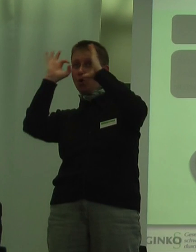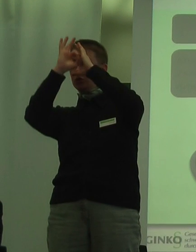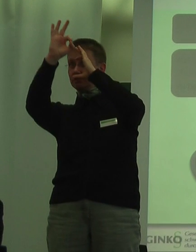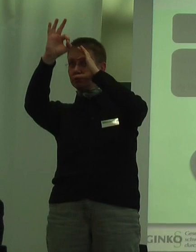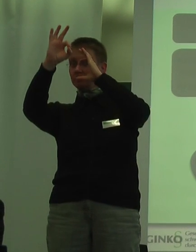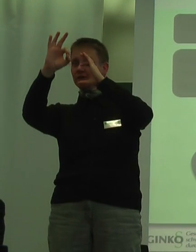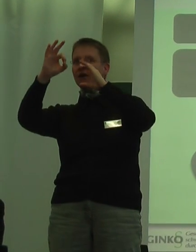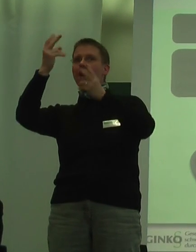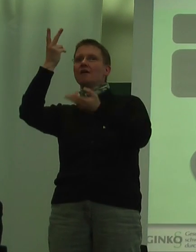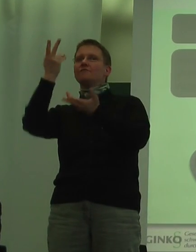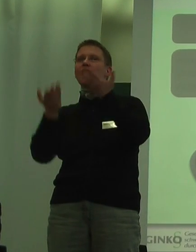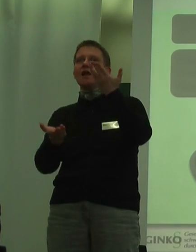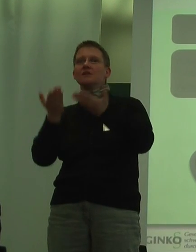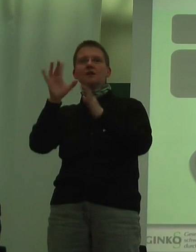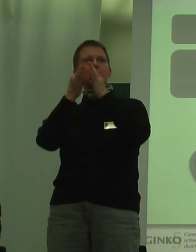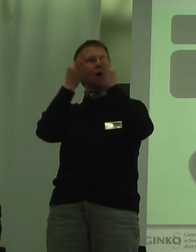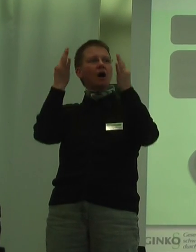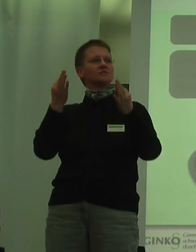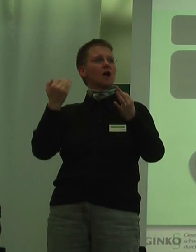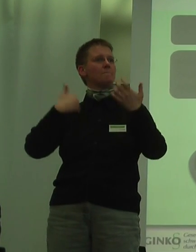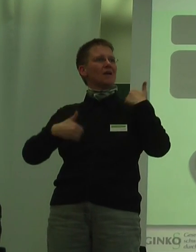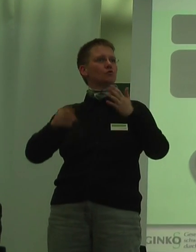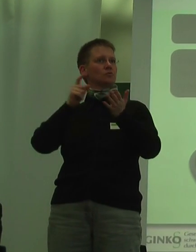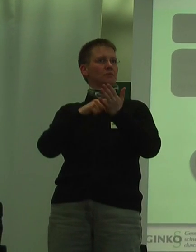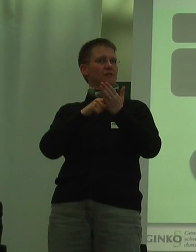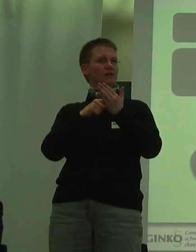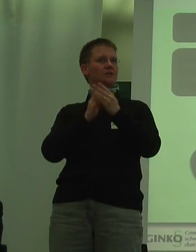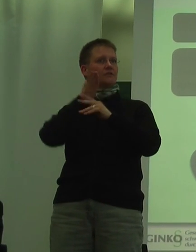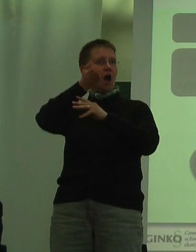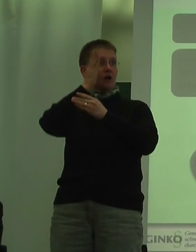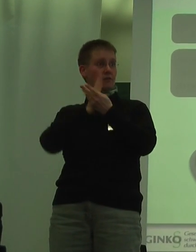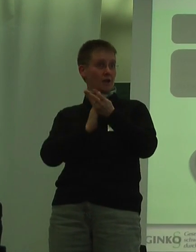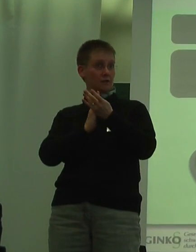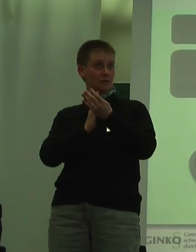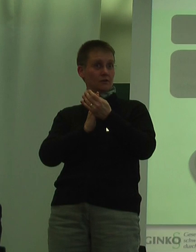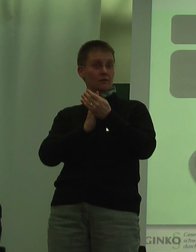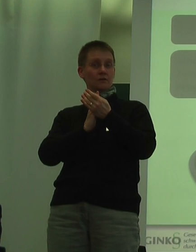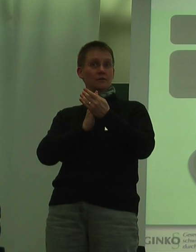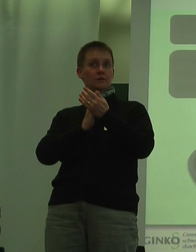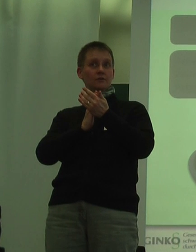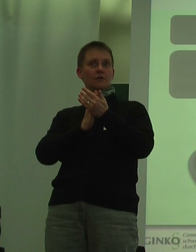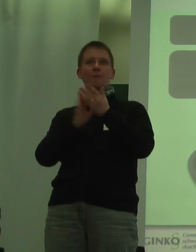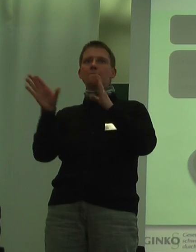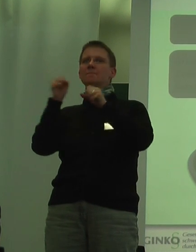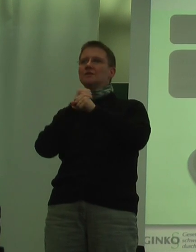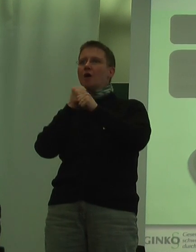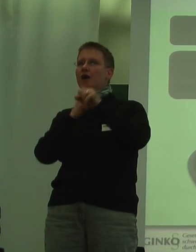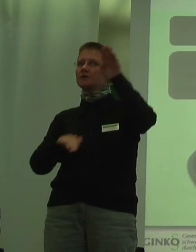mit welchen Maßnahmen behinderungsbedingte Nachteile wirtschaftliche auswirklichen werden können,